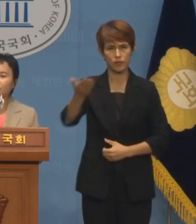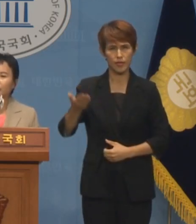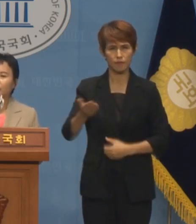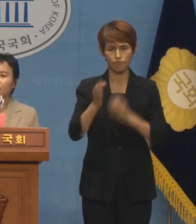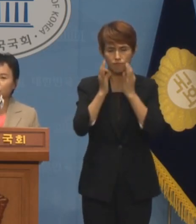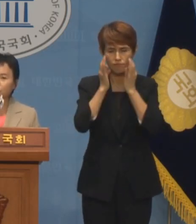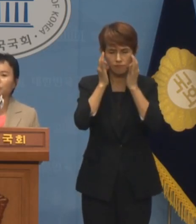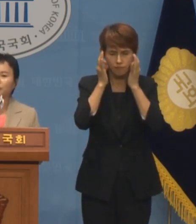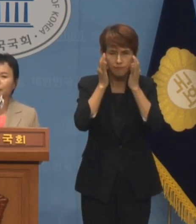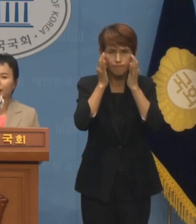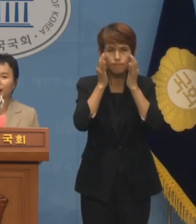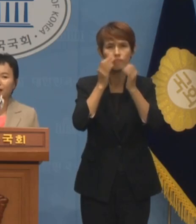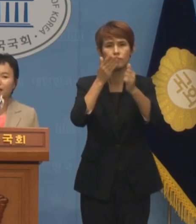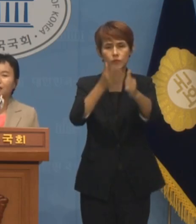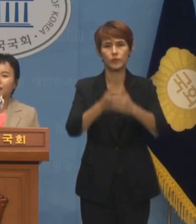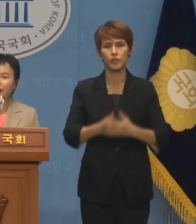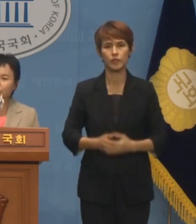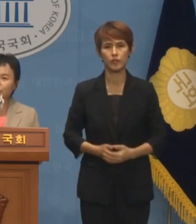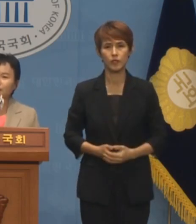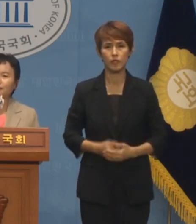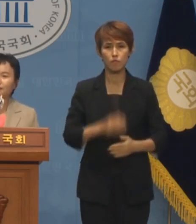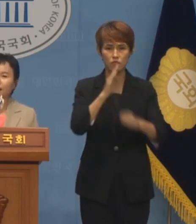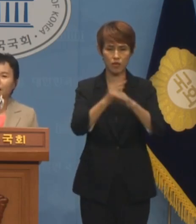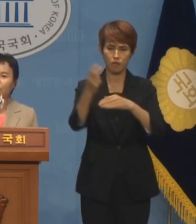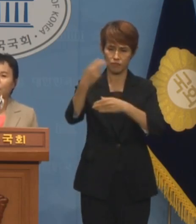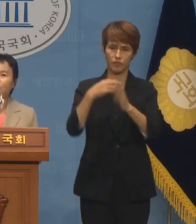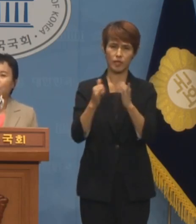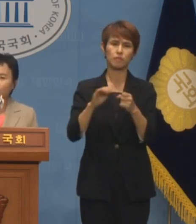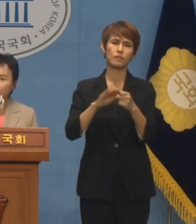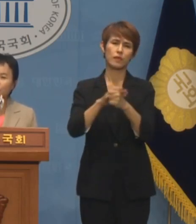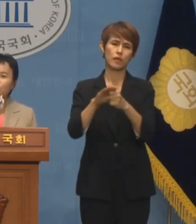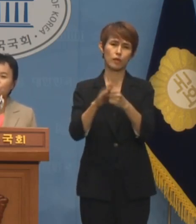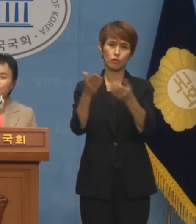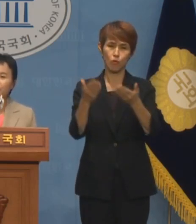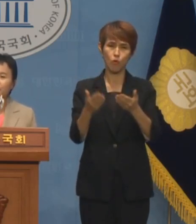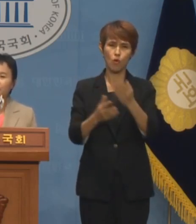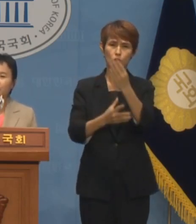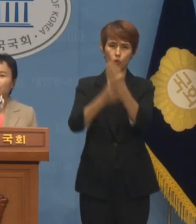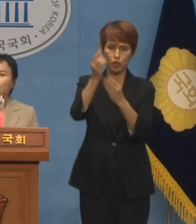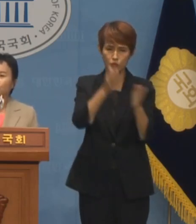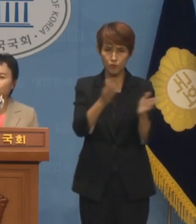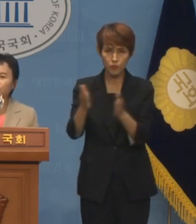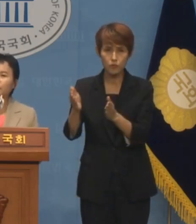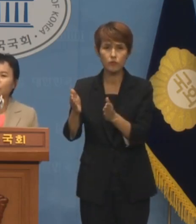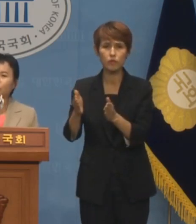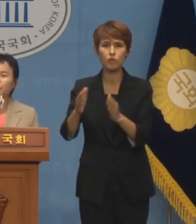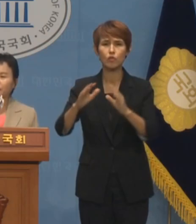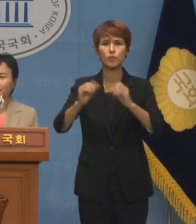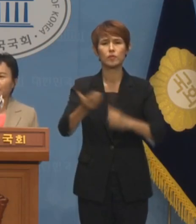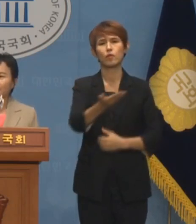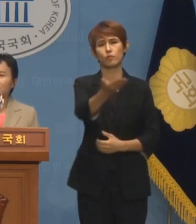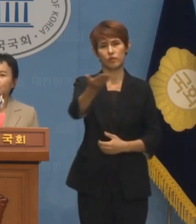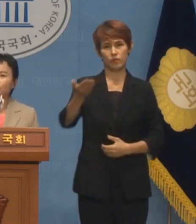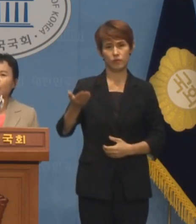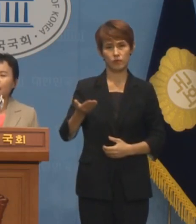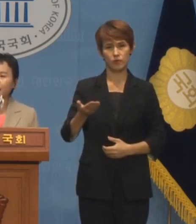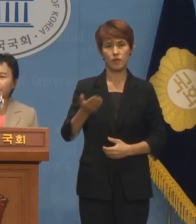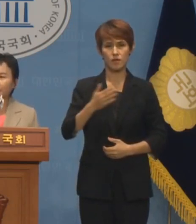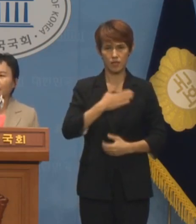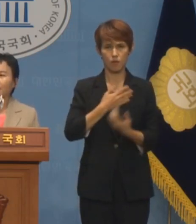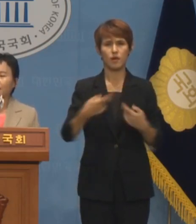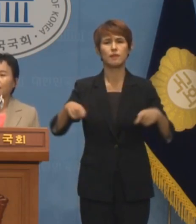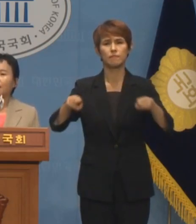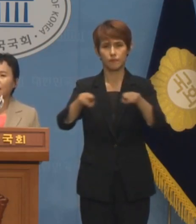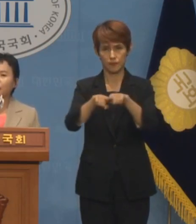간절히 호소드립니다. 탈북민들을 사랑하고 통일을 준비하시는 국민 여러분들이 저와